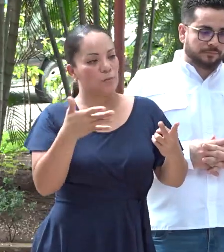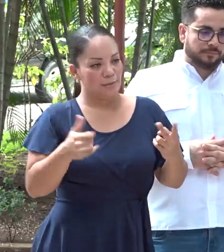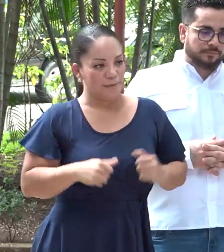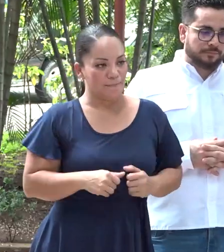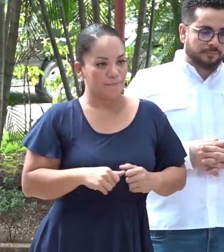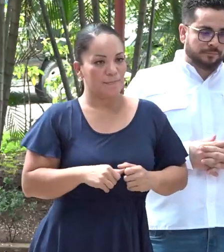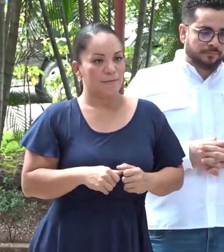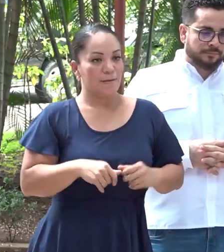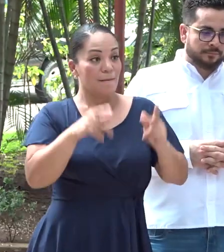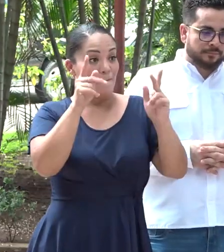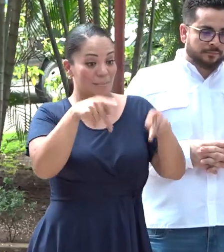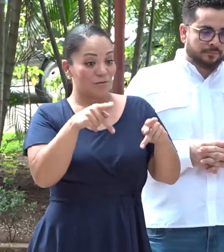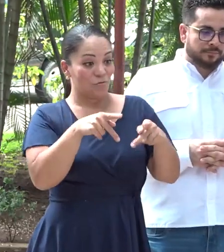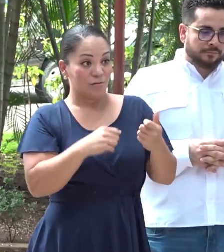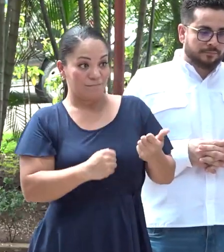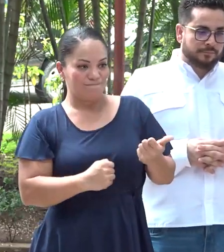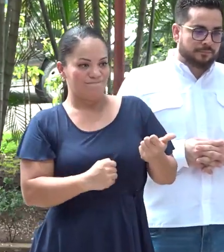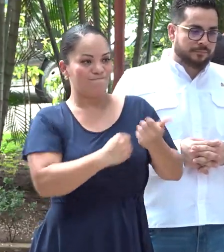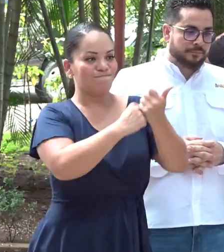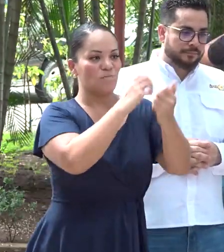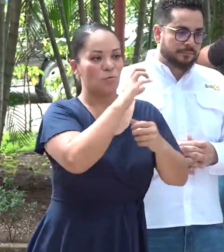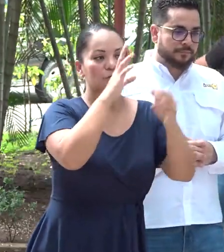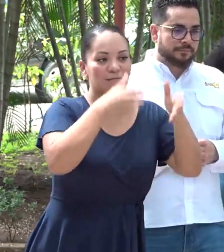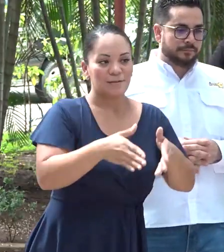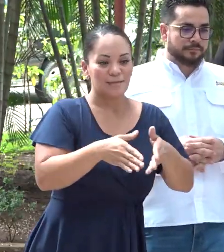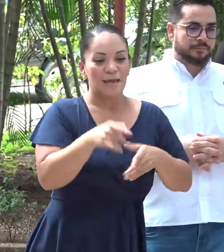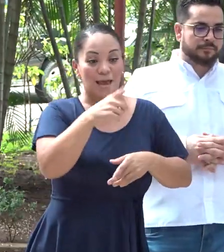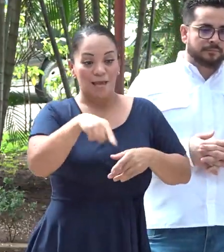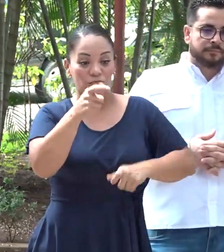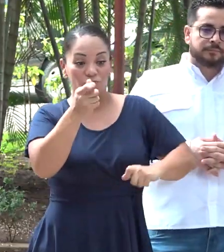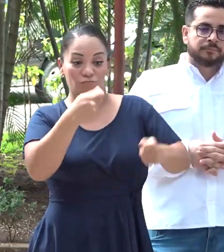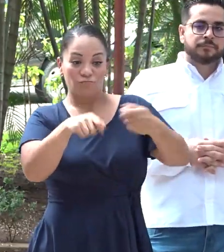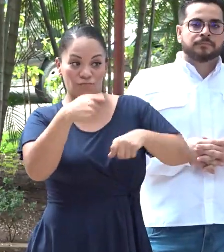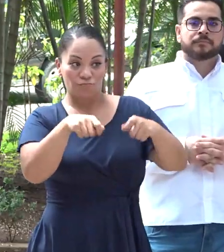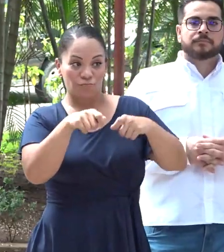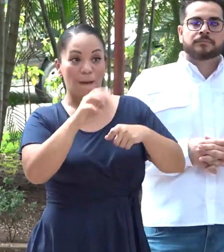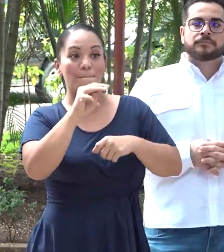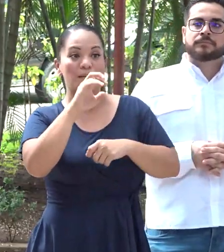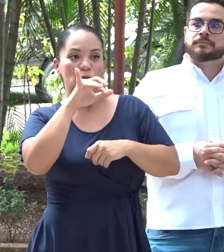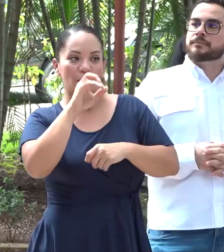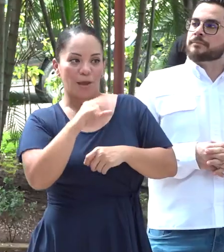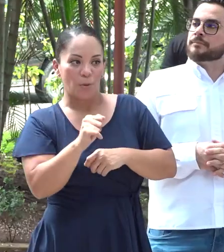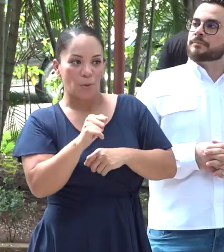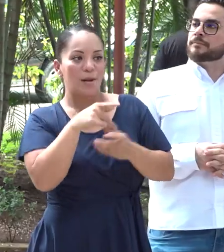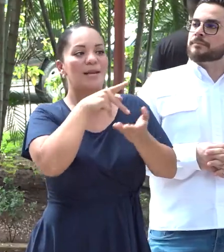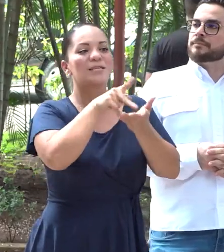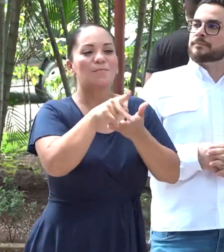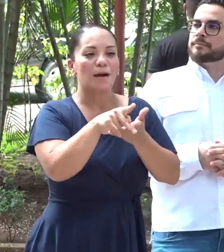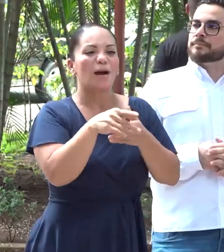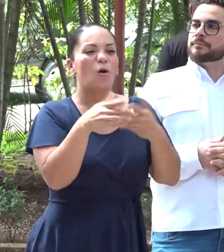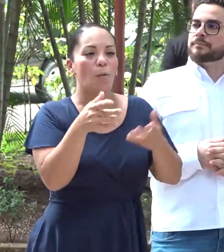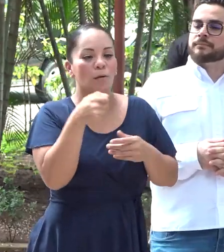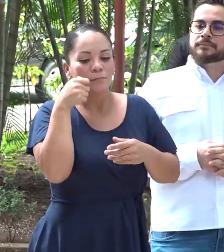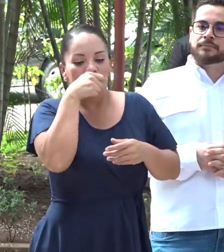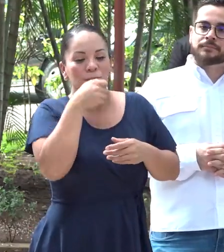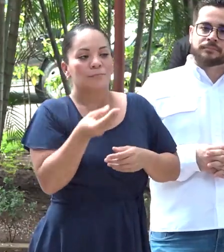los cómplices costarricenses, esos narcotraficantes al mayoreo, les pagan con cocaína.